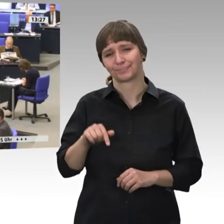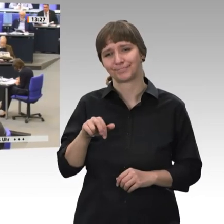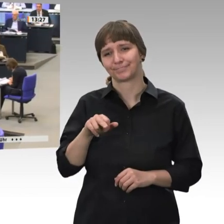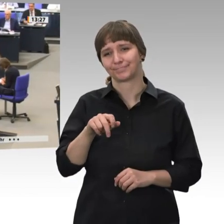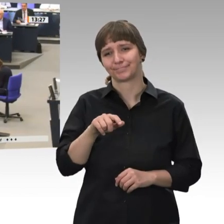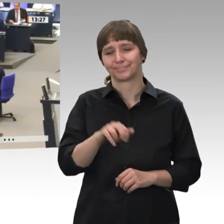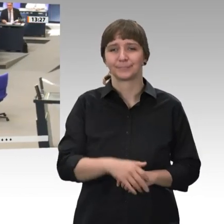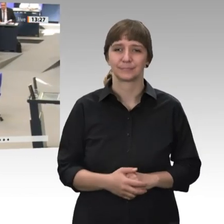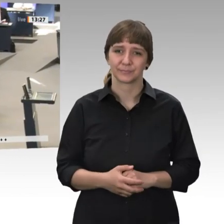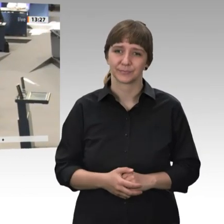dabei.